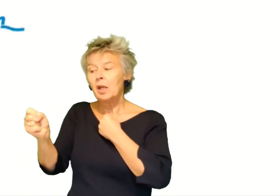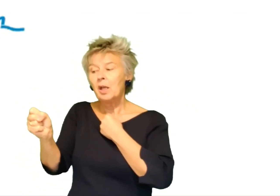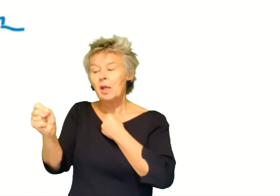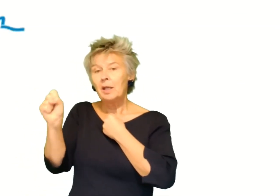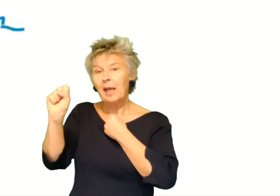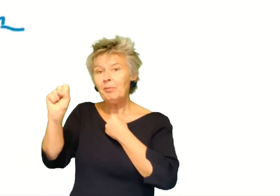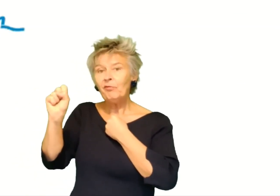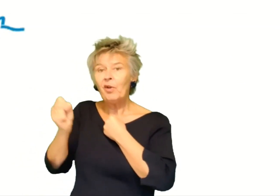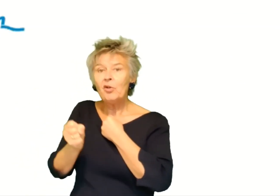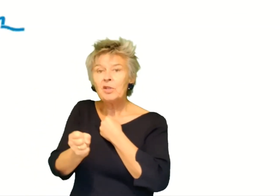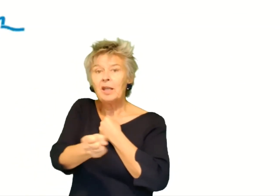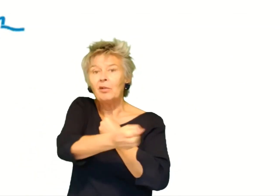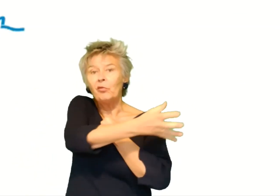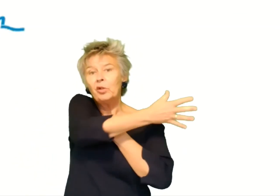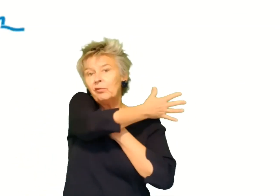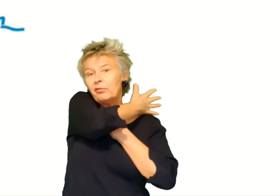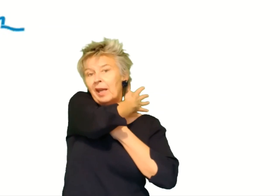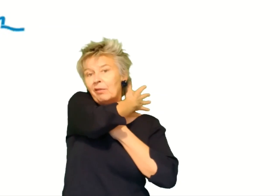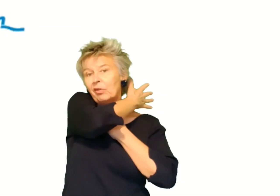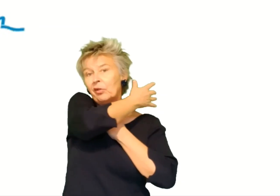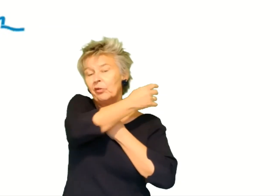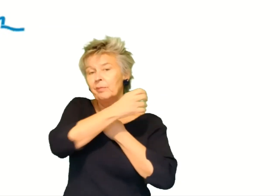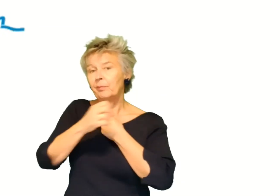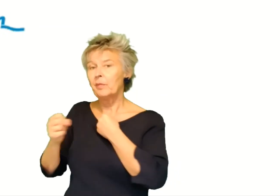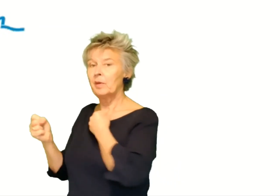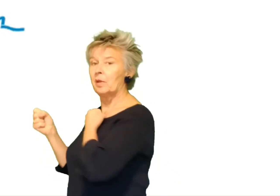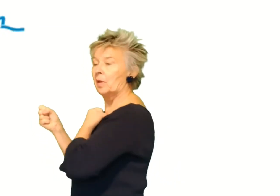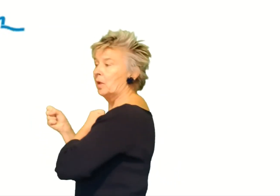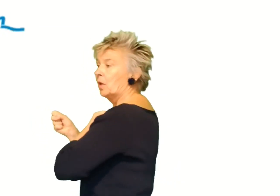Dus je hebt een vuist en het wordt een vijfhand.